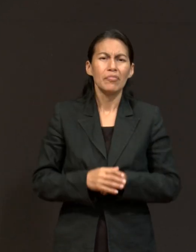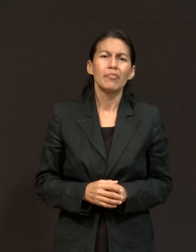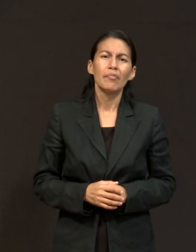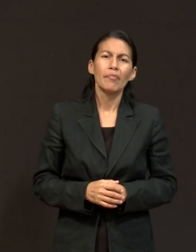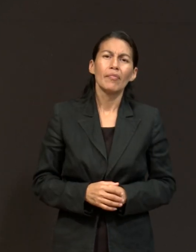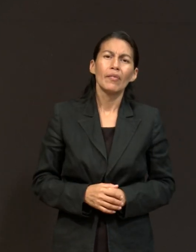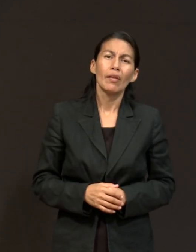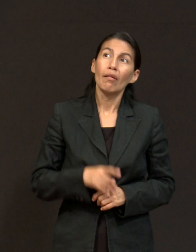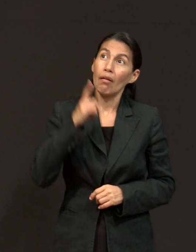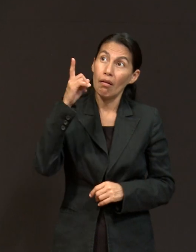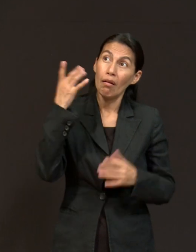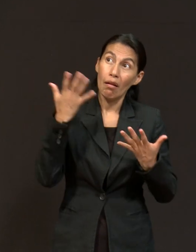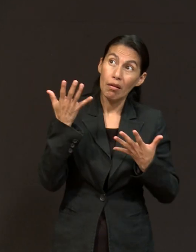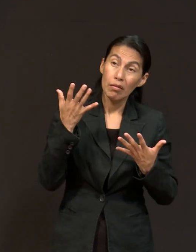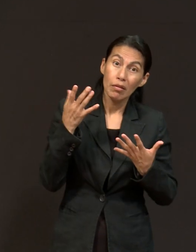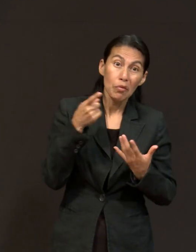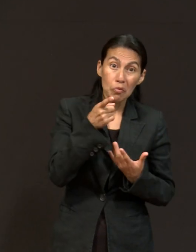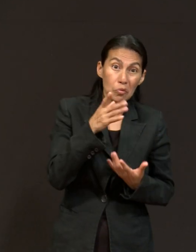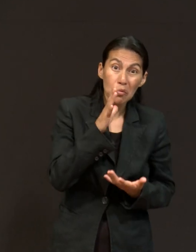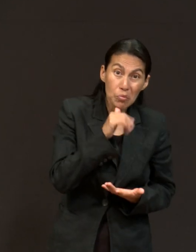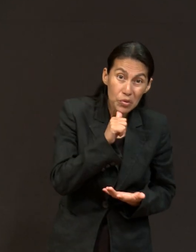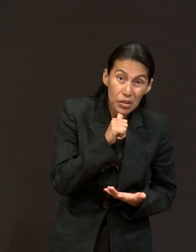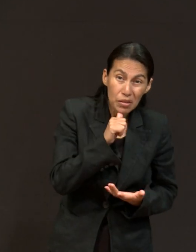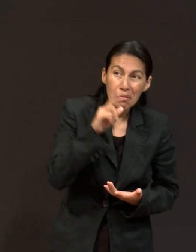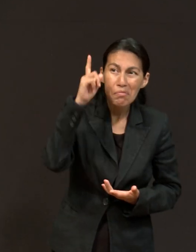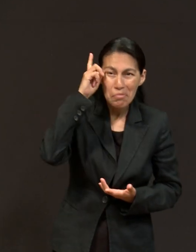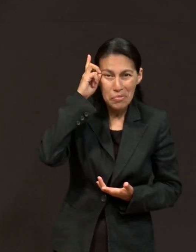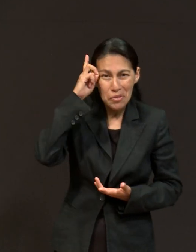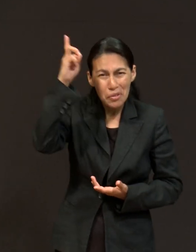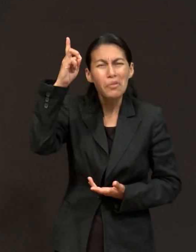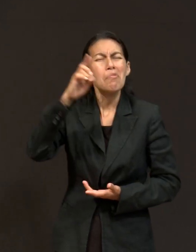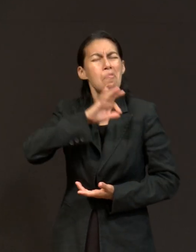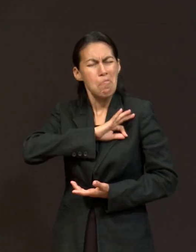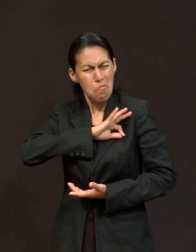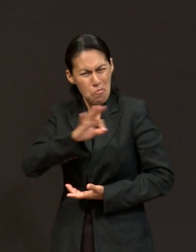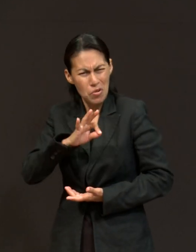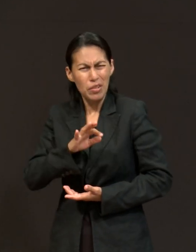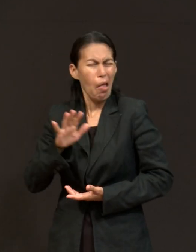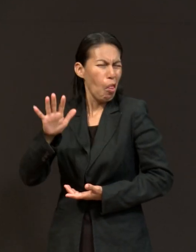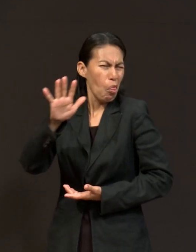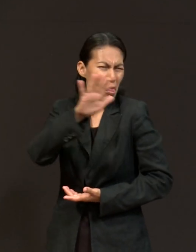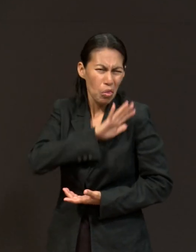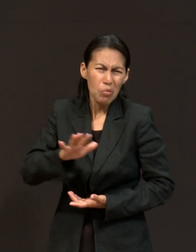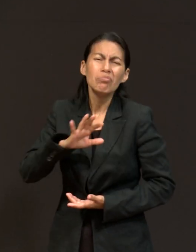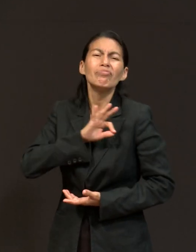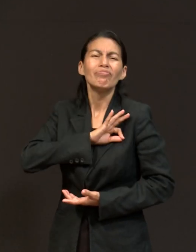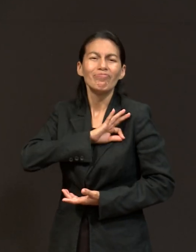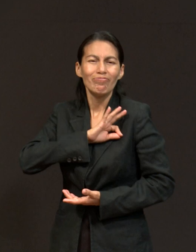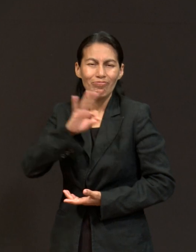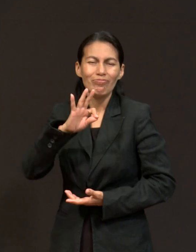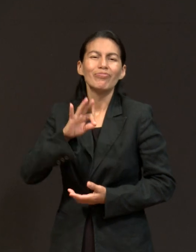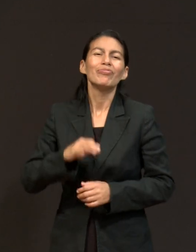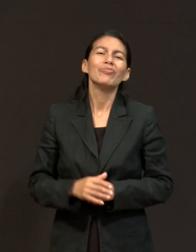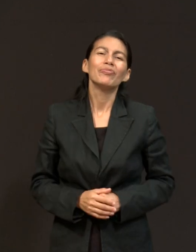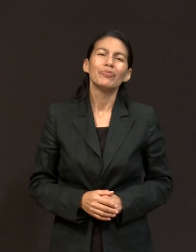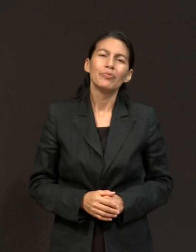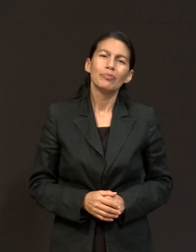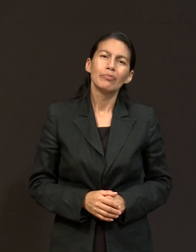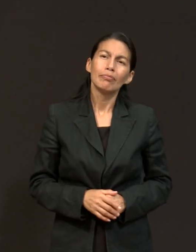y ha logrado lo que para ti era imposible, pero para Él todo le es posible, porque